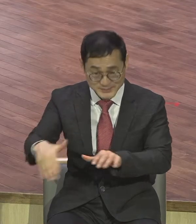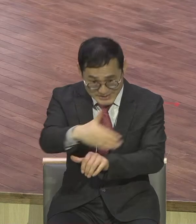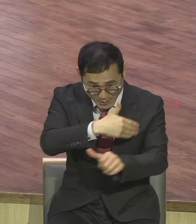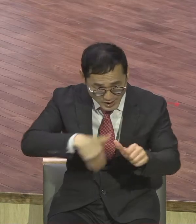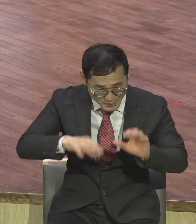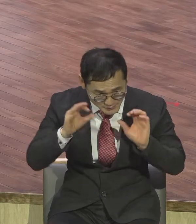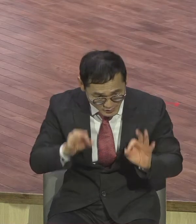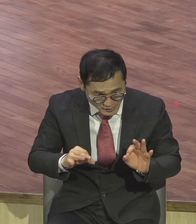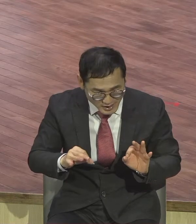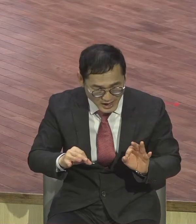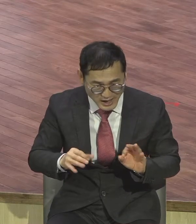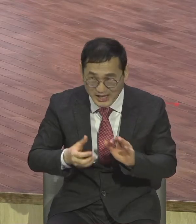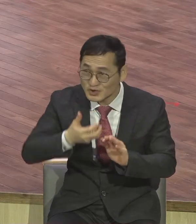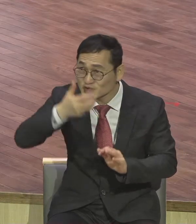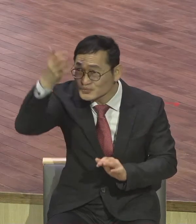영적 자각타임